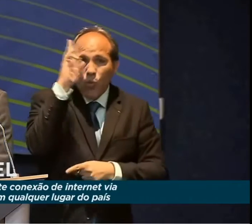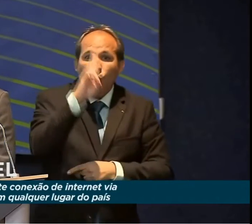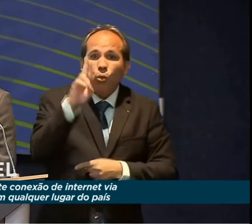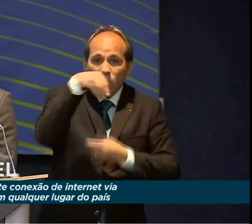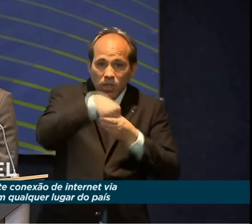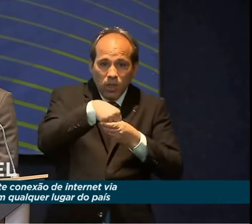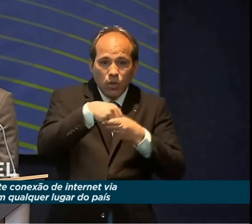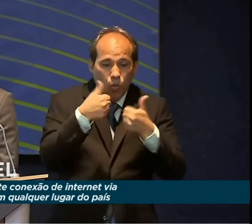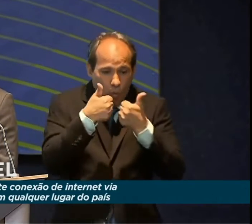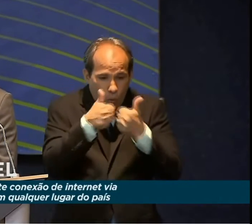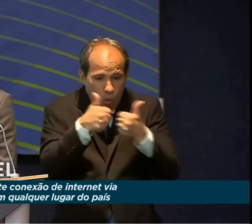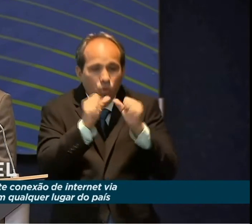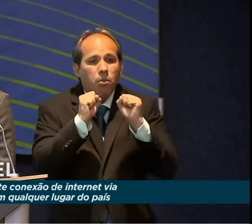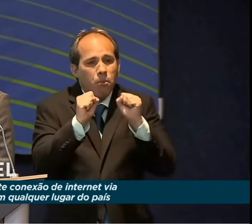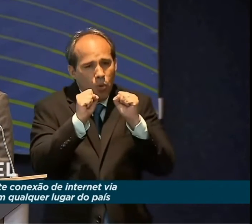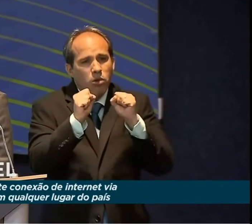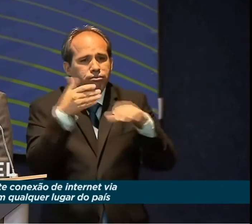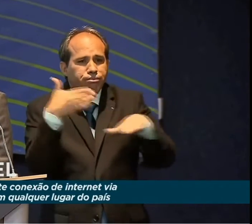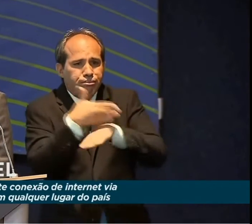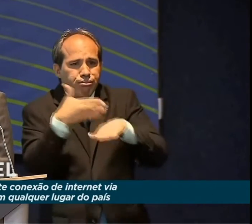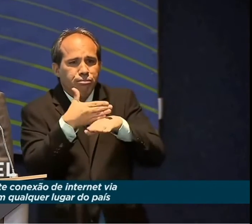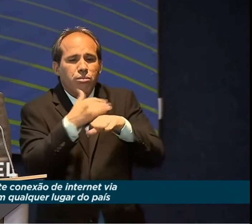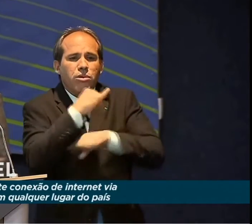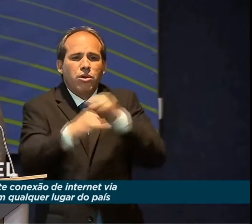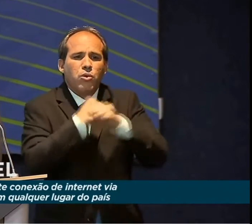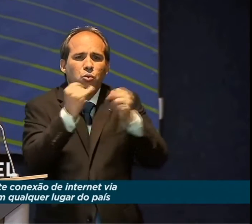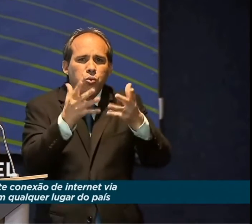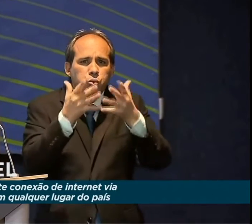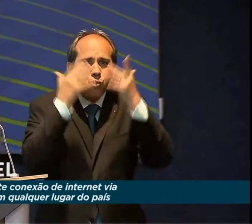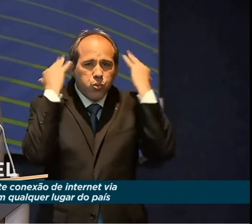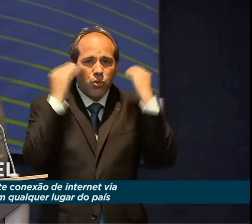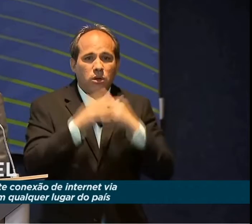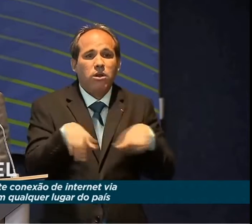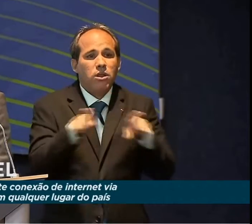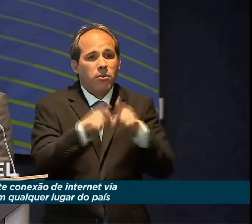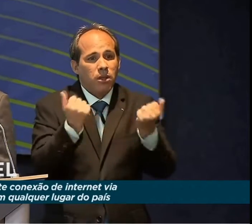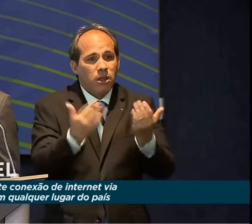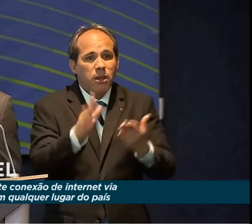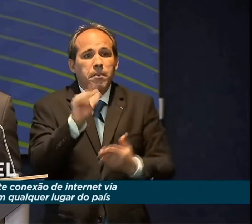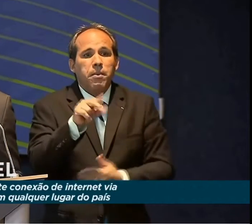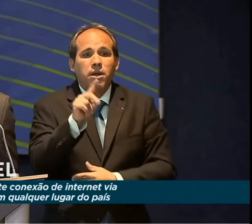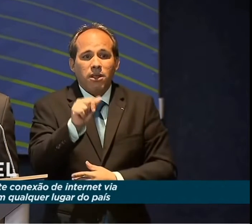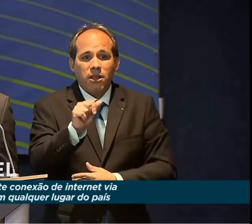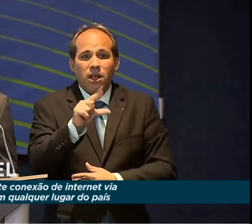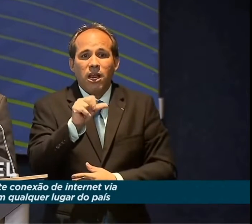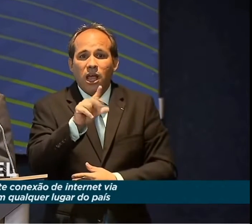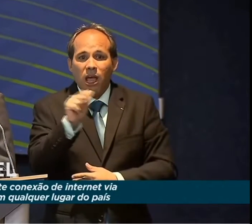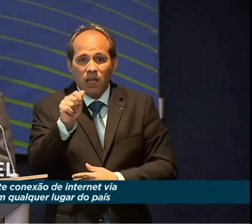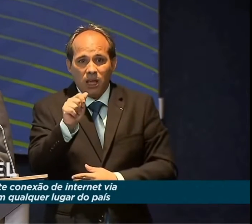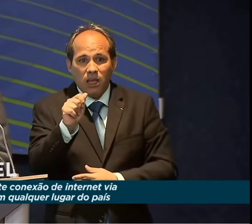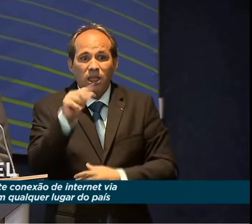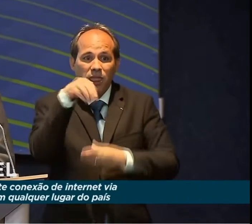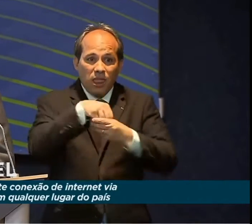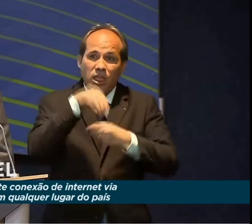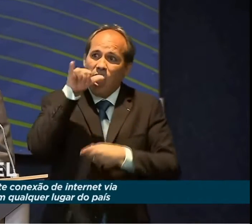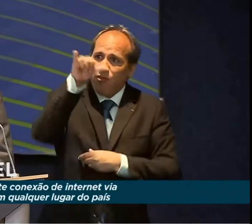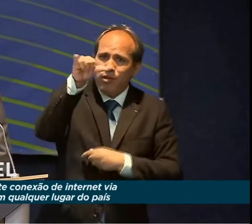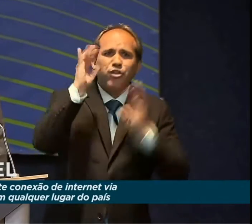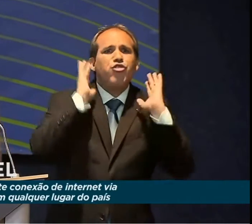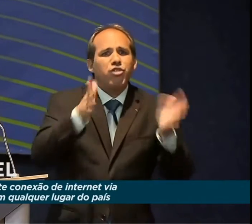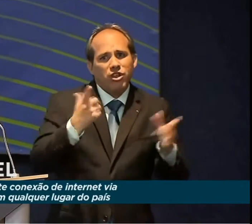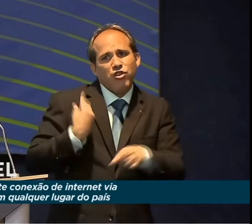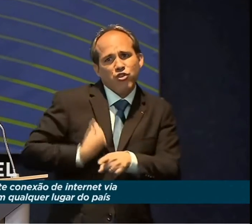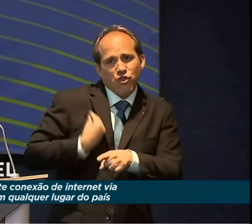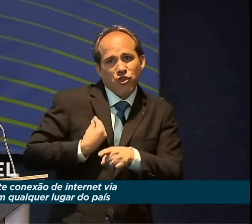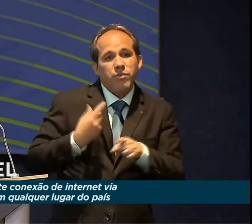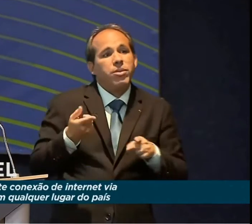ônibus para ter acesso a internet de alta velocidade. Então nós estamos levando também banda larga, não só para quem está nos aviões, como já levamos hoje, como